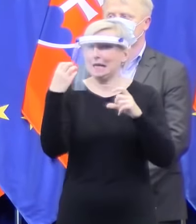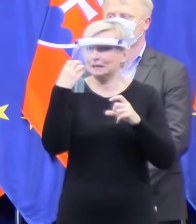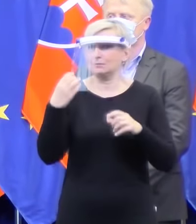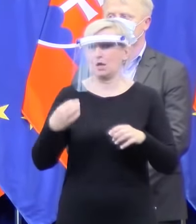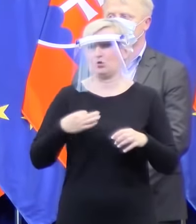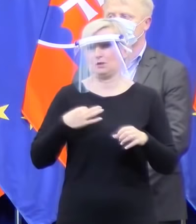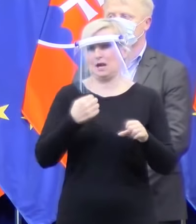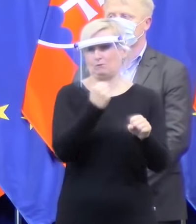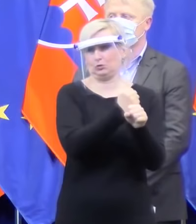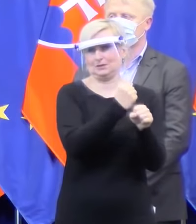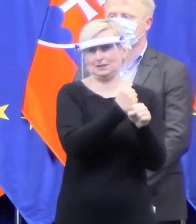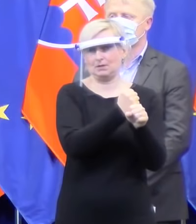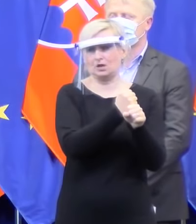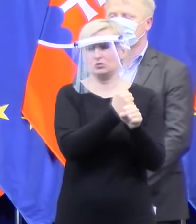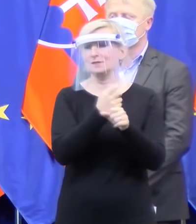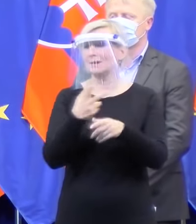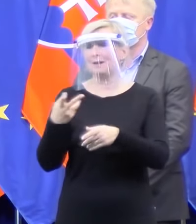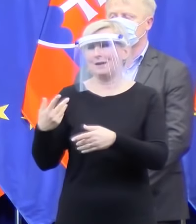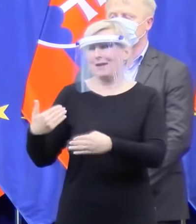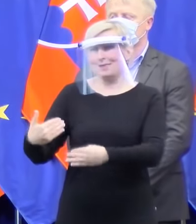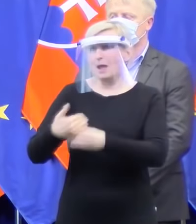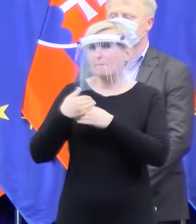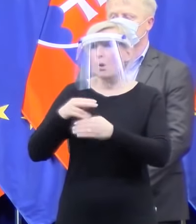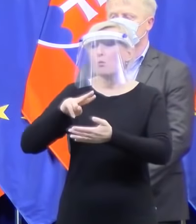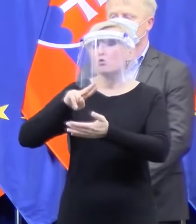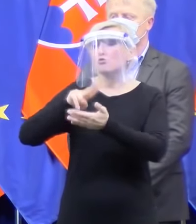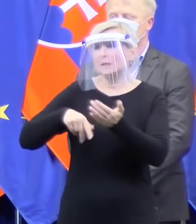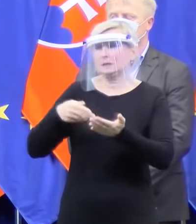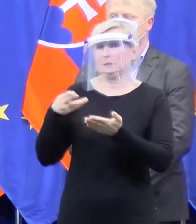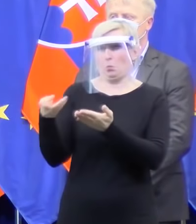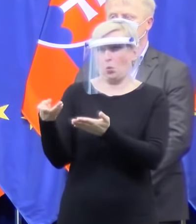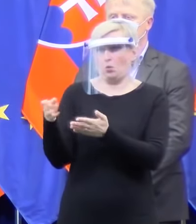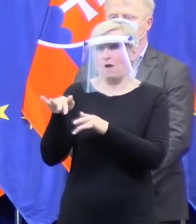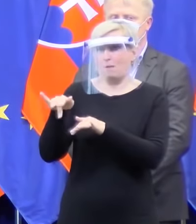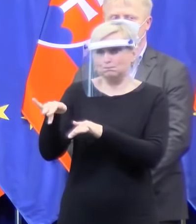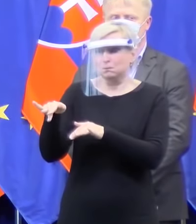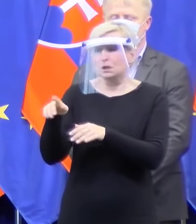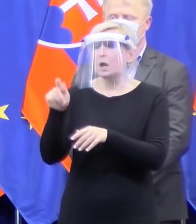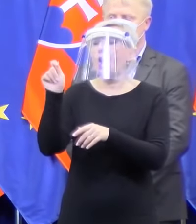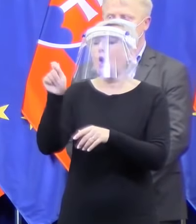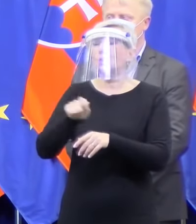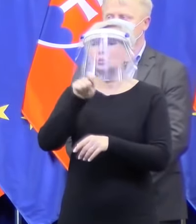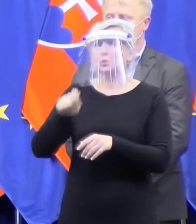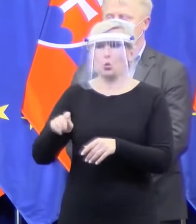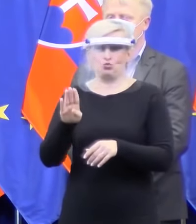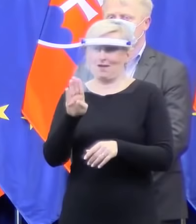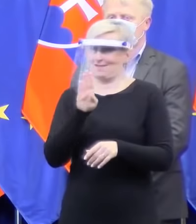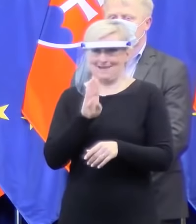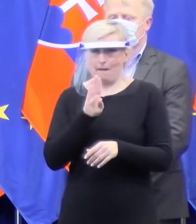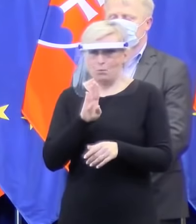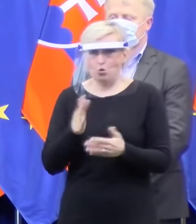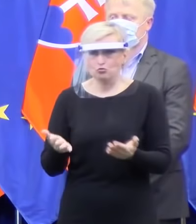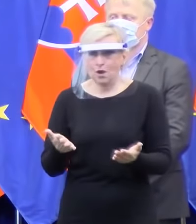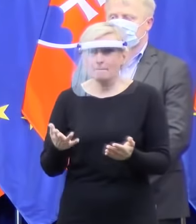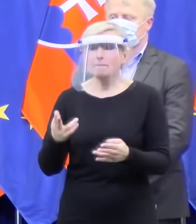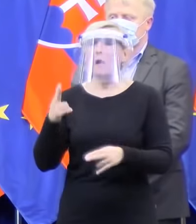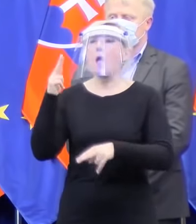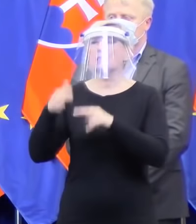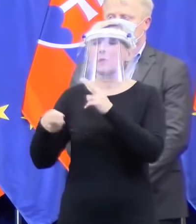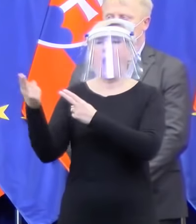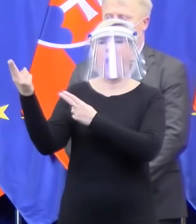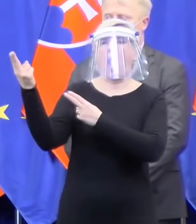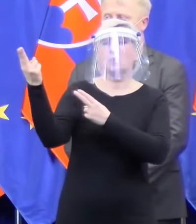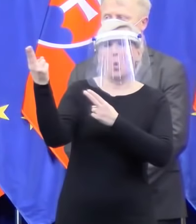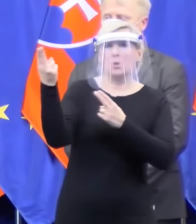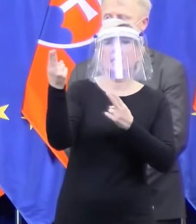lebo nepomôže nám zmluva, ktorú tak, či tak neviete vypovedať, ktorú na konci možno bude dodaná, ale dojde